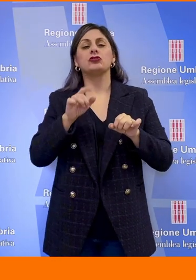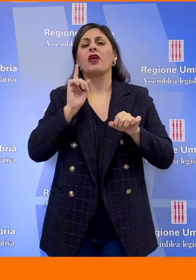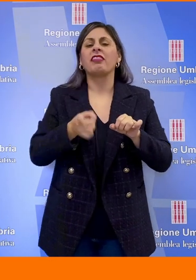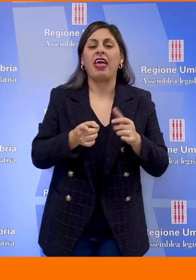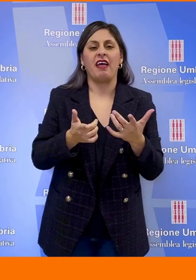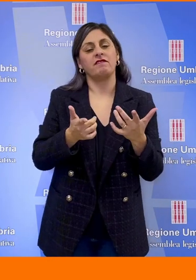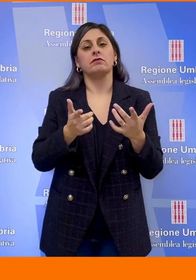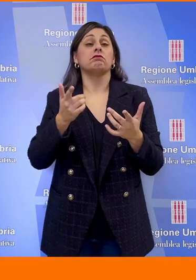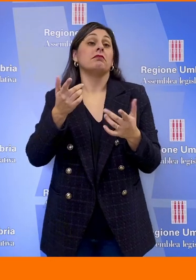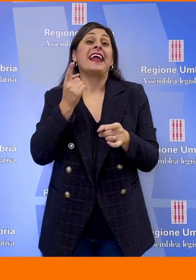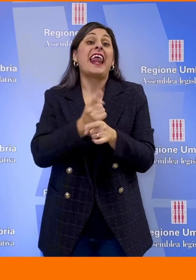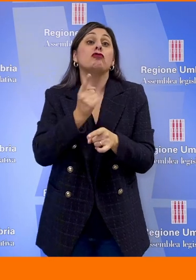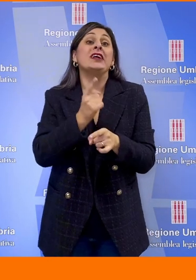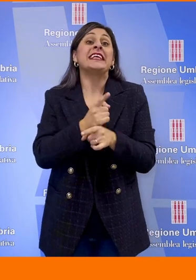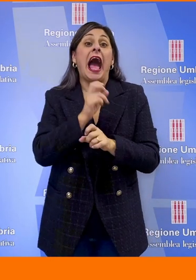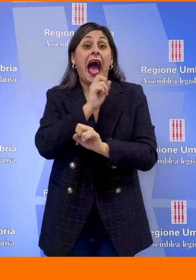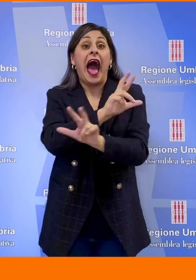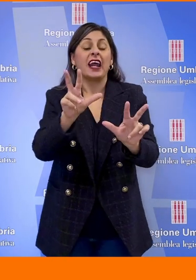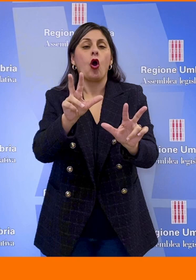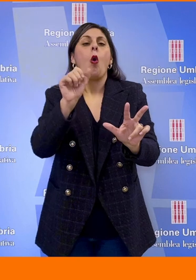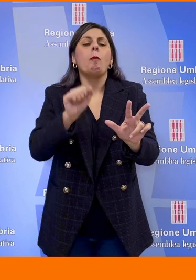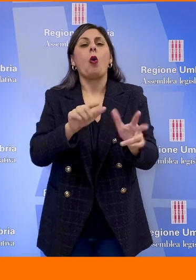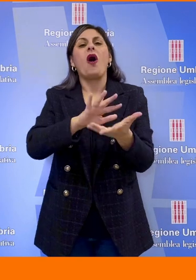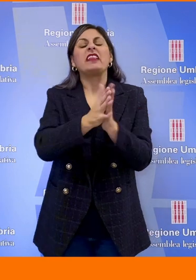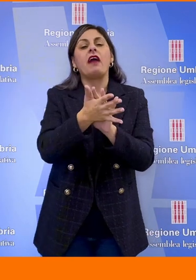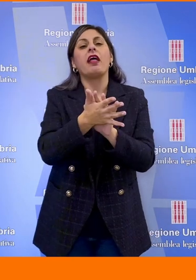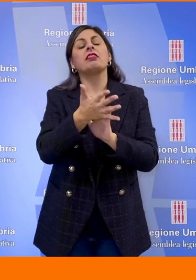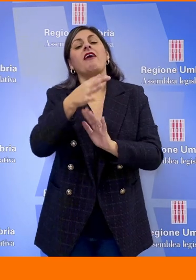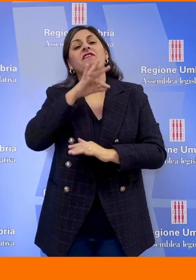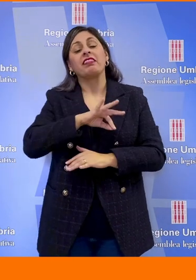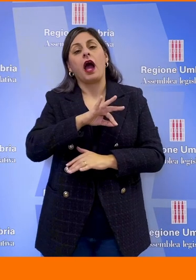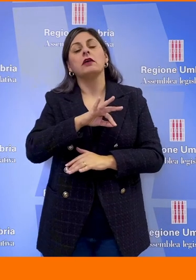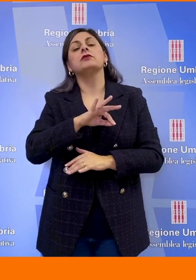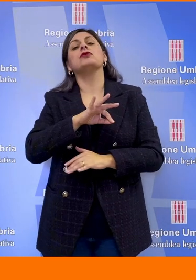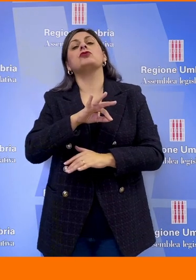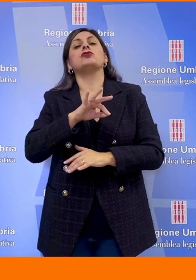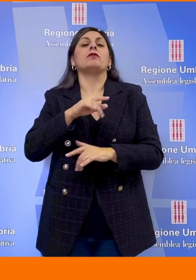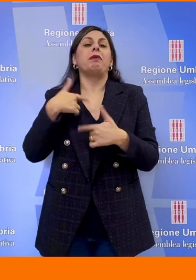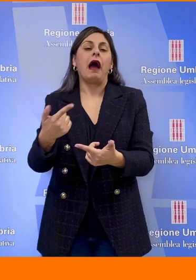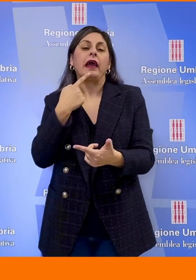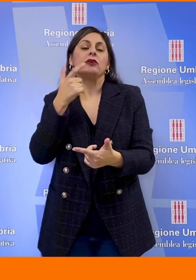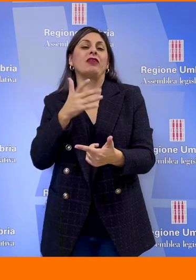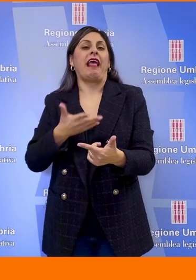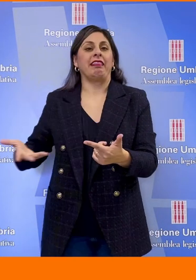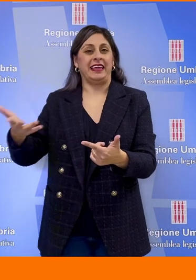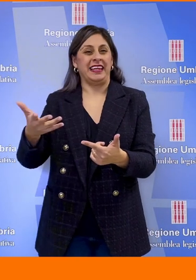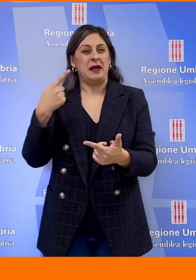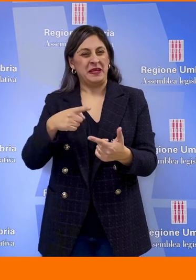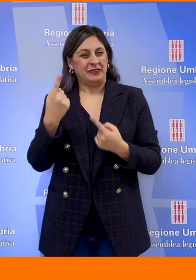della indispensabilità possano essere lese nell'interesse dei cittadini all'informazione la complessità in questo caso come in